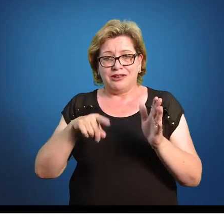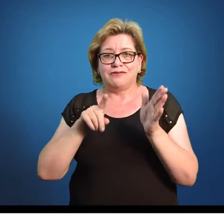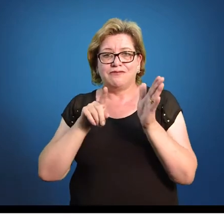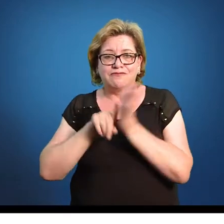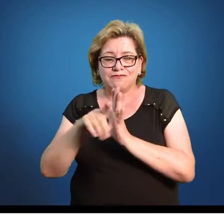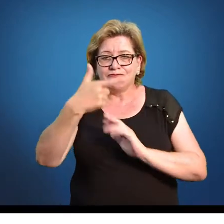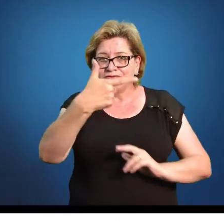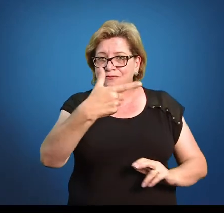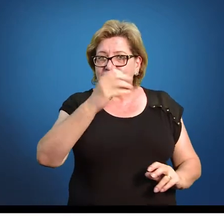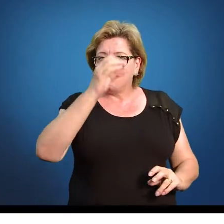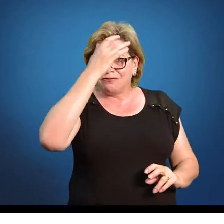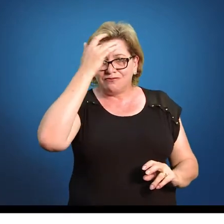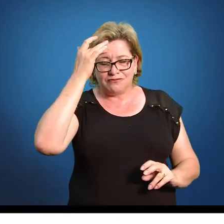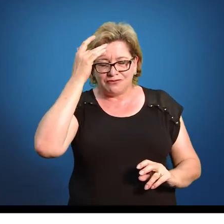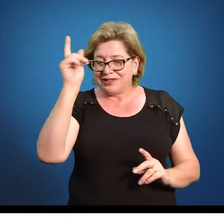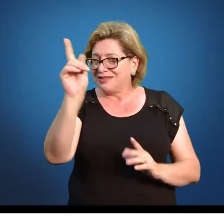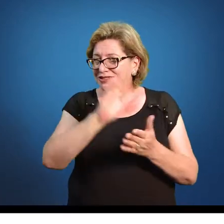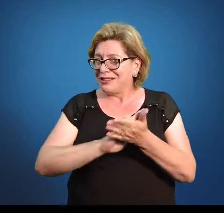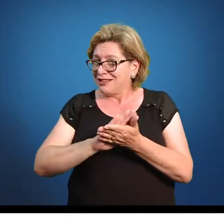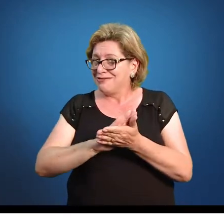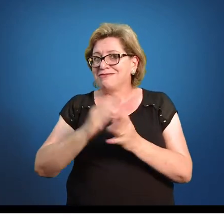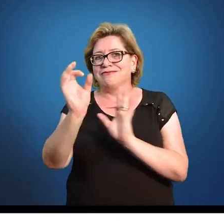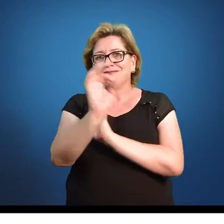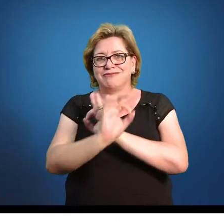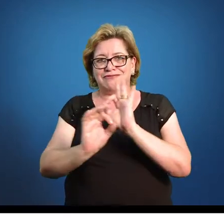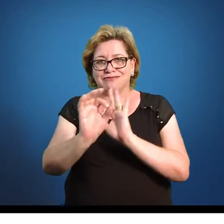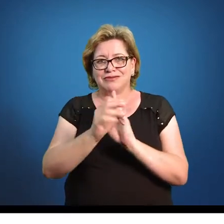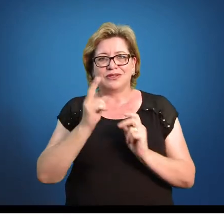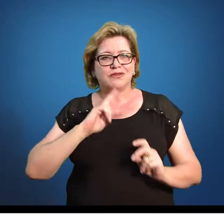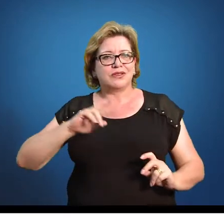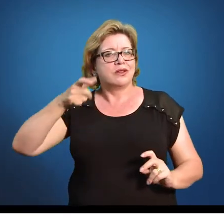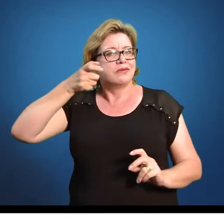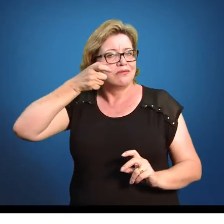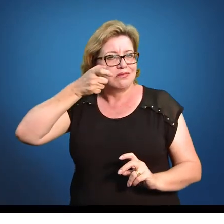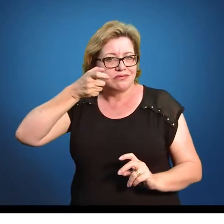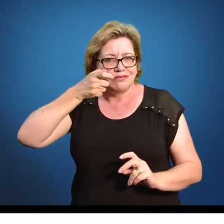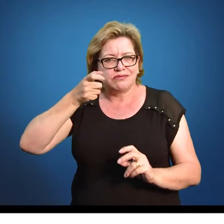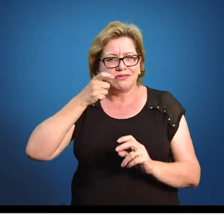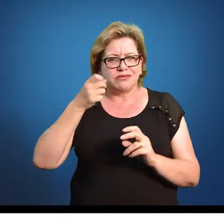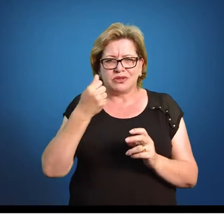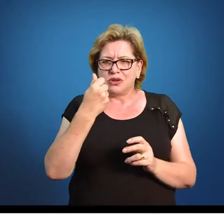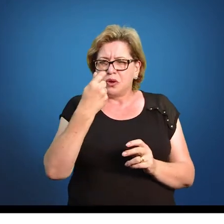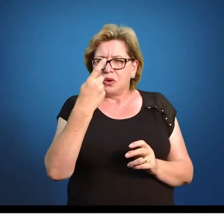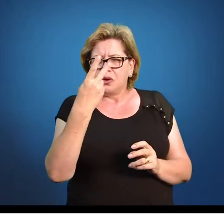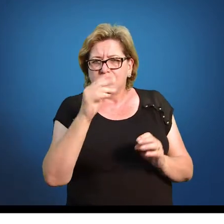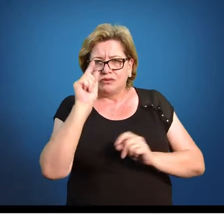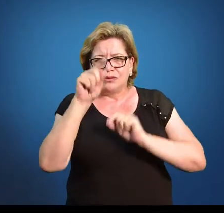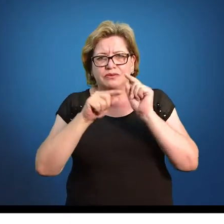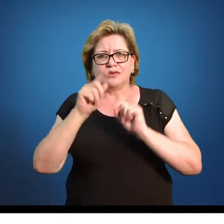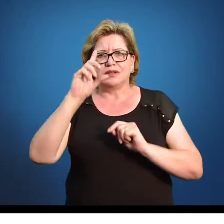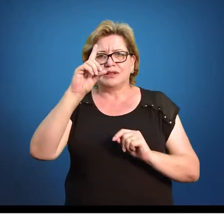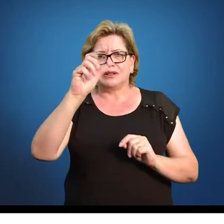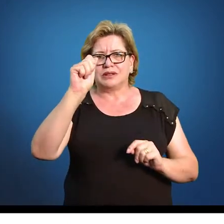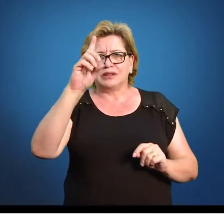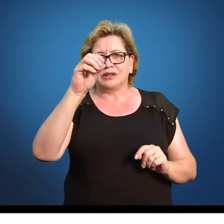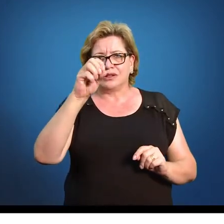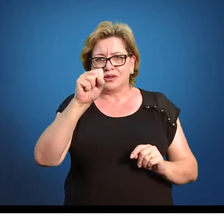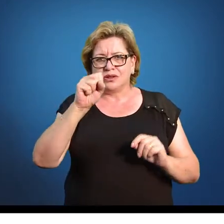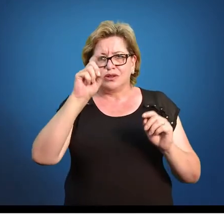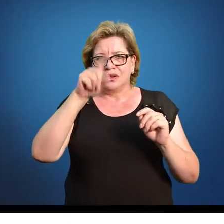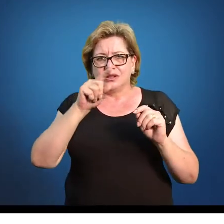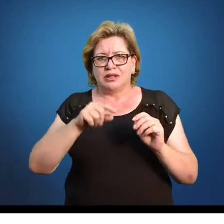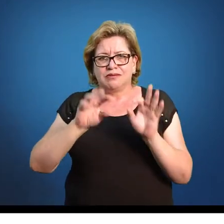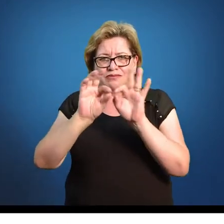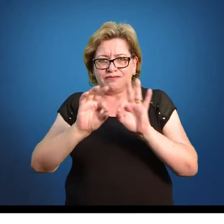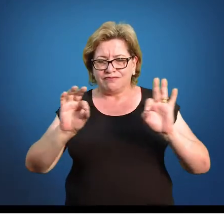sem qualquer tipo de ordenação. Observando elas, como a quantidade não é tão grande, e os dados são provenientes de uma variável